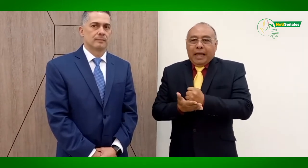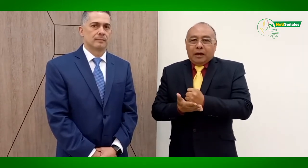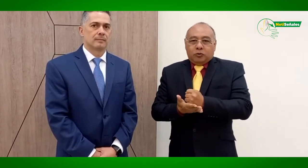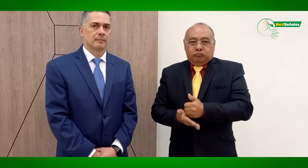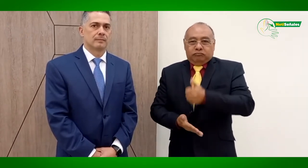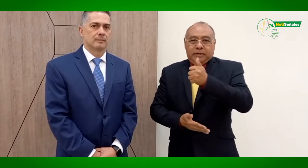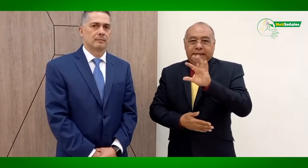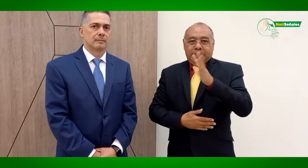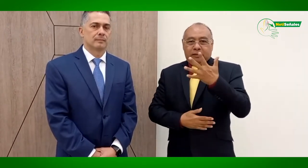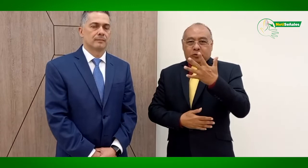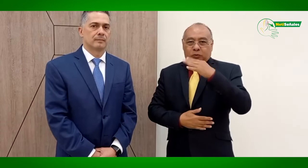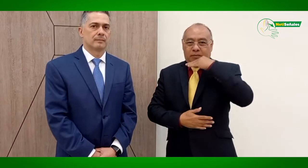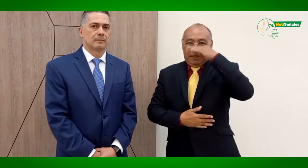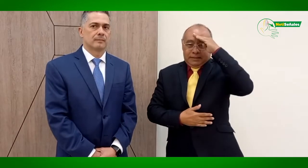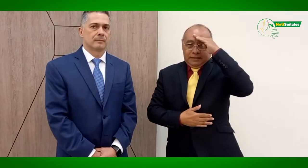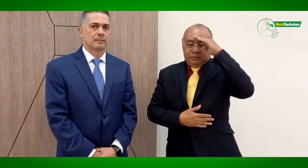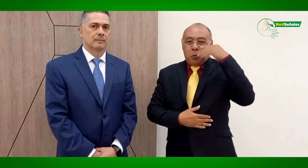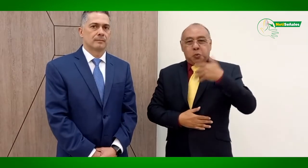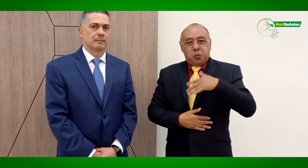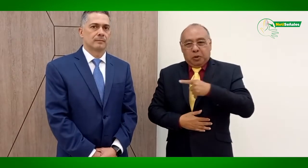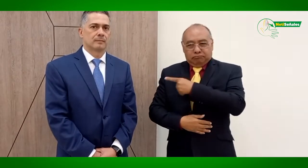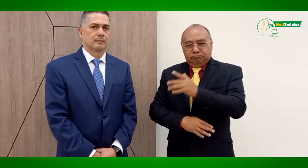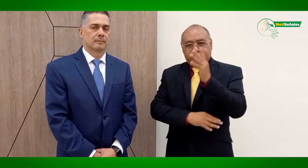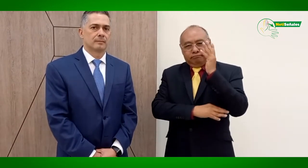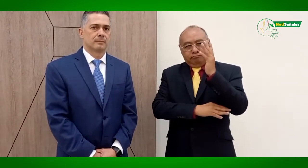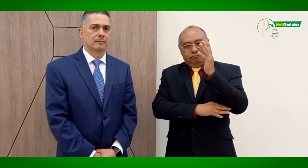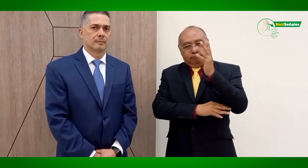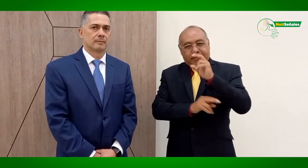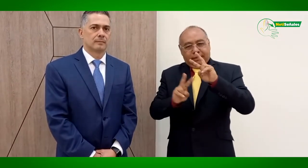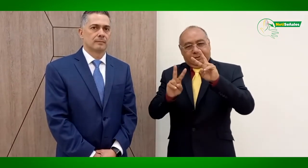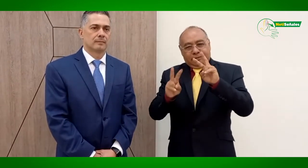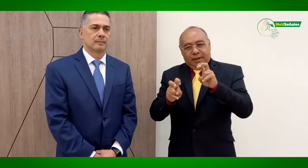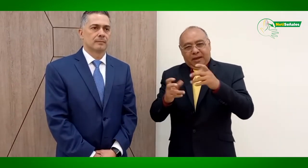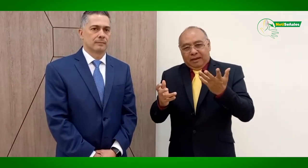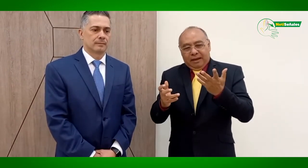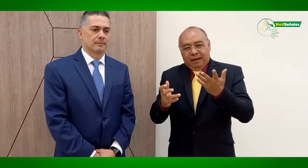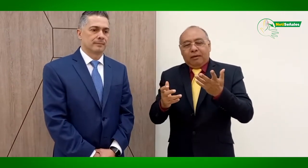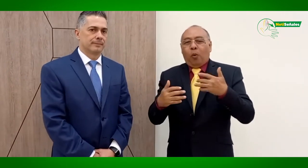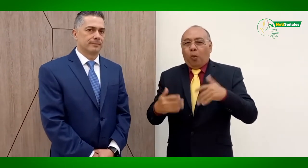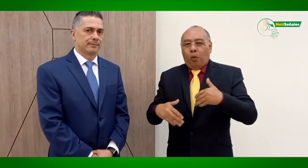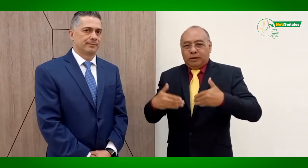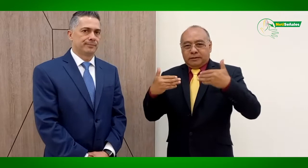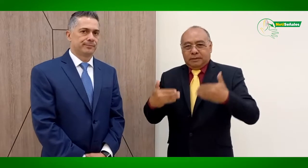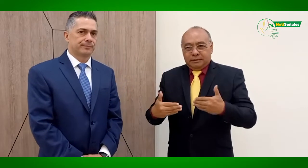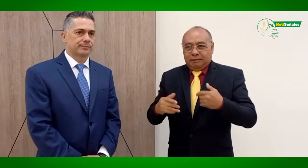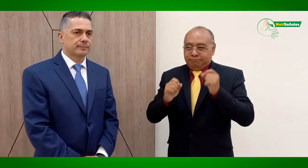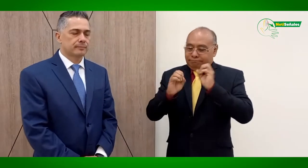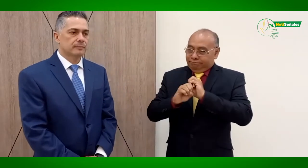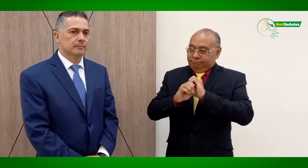Gustavo Palacios, que es notariado número quinto de la ciudad de Medellín. Entonces, a hablar